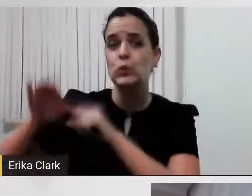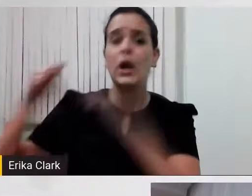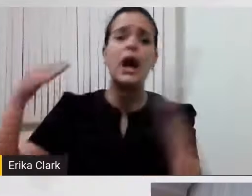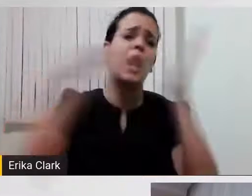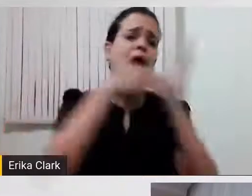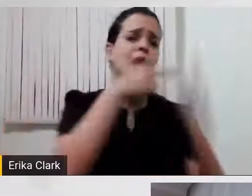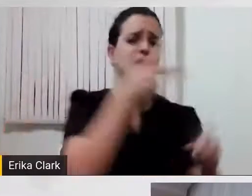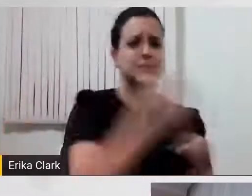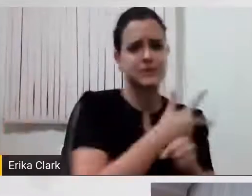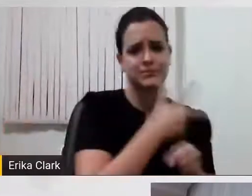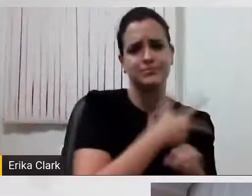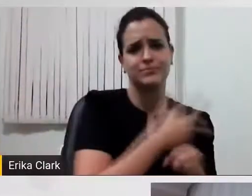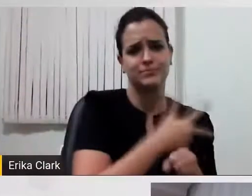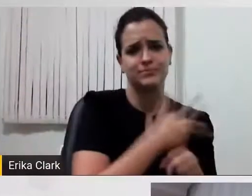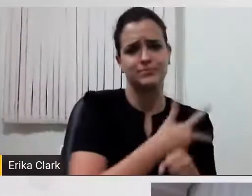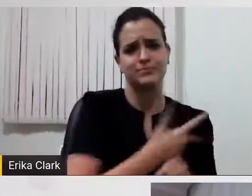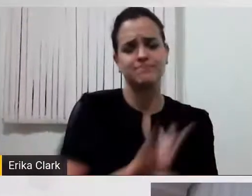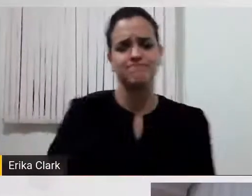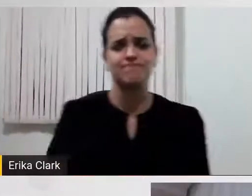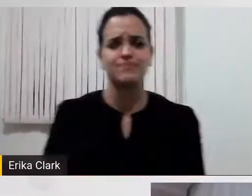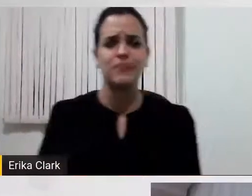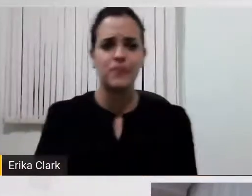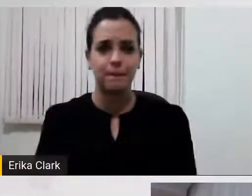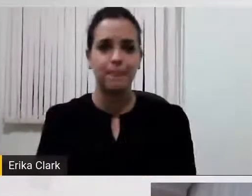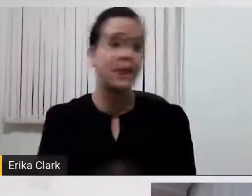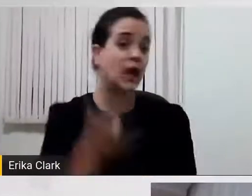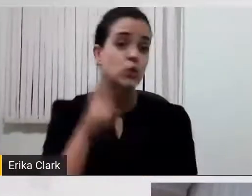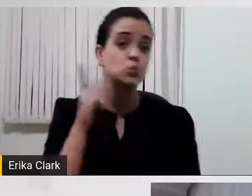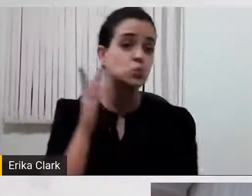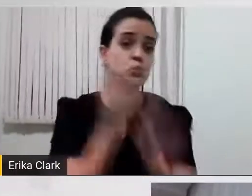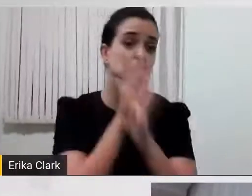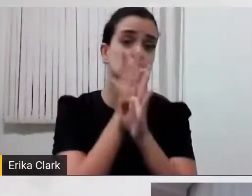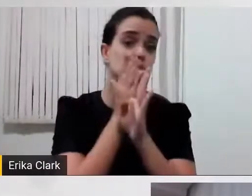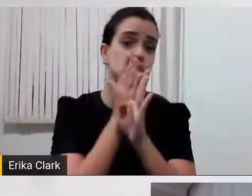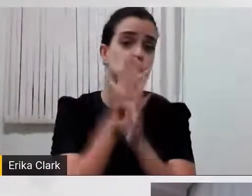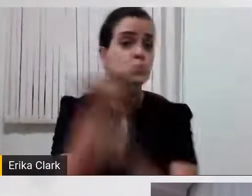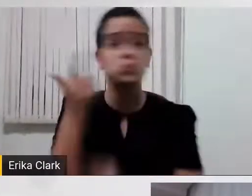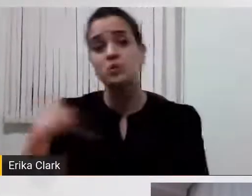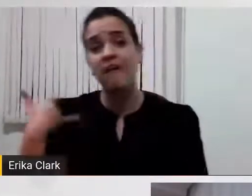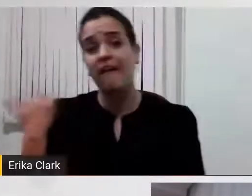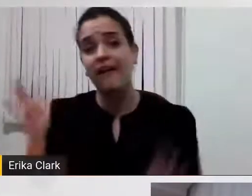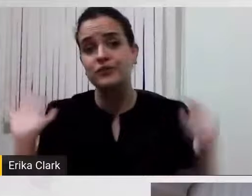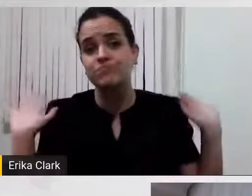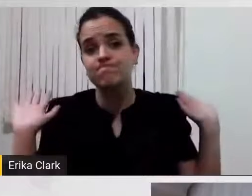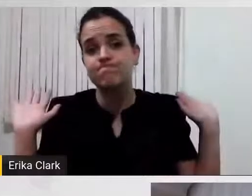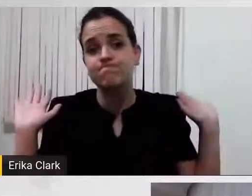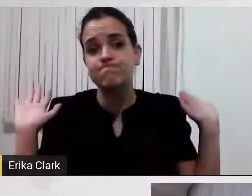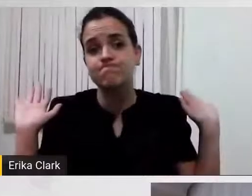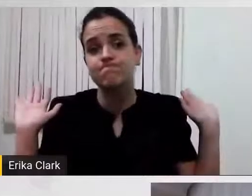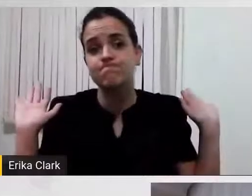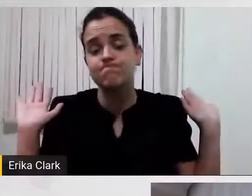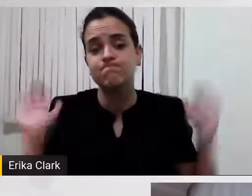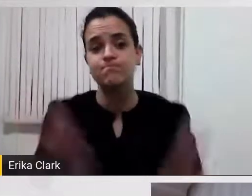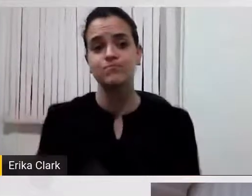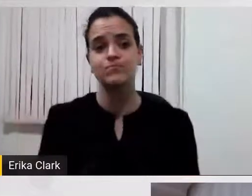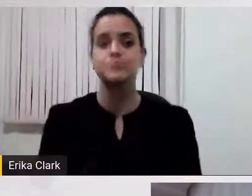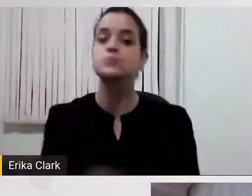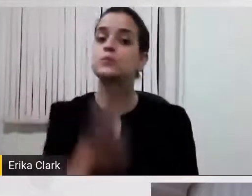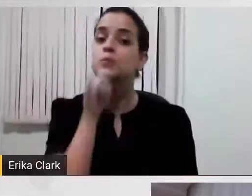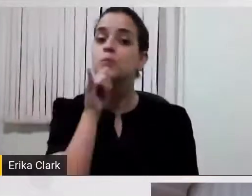Isso, então, não tem diagnóstico e não tem idade. Eu vou pensar assim que a tecnologia assistiva é um